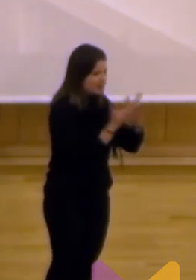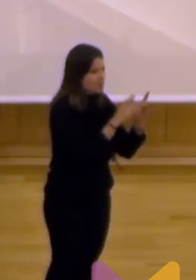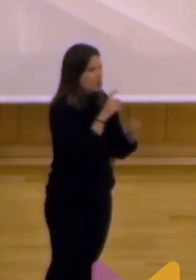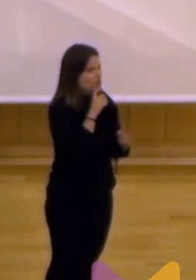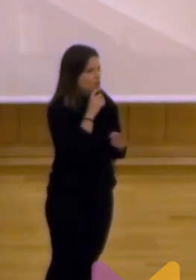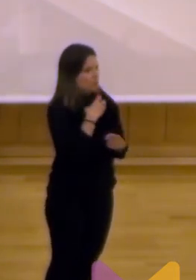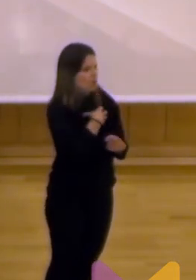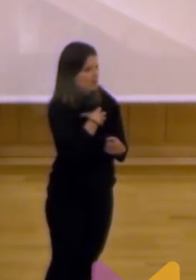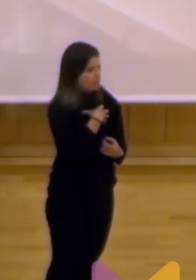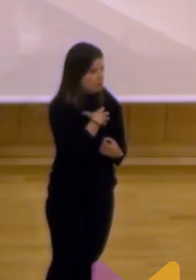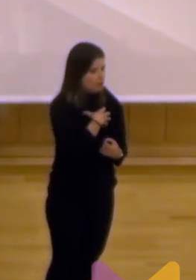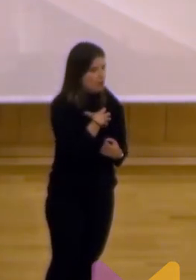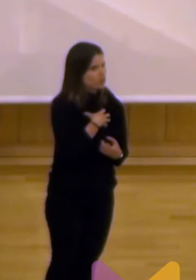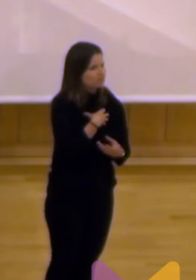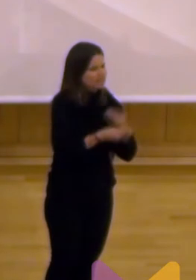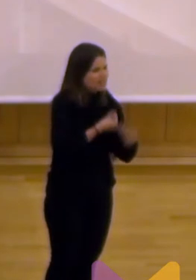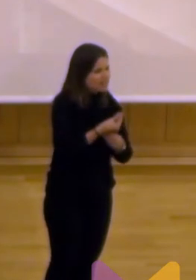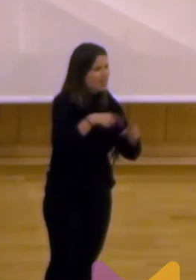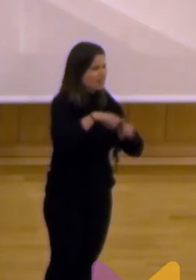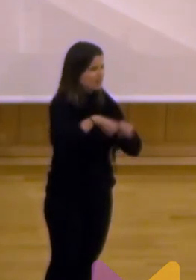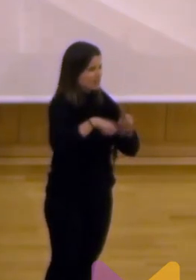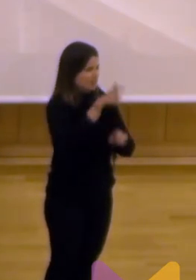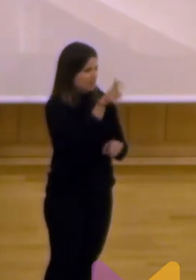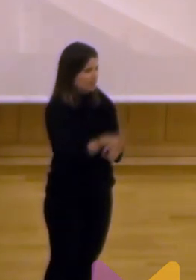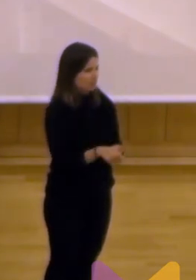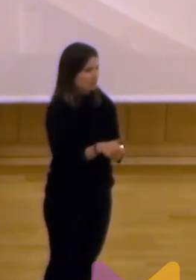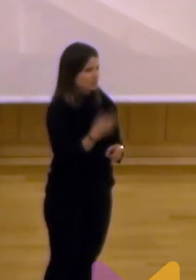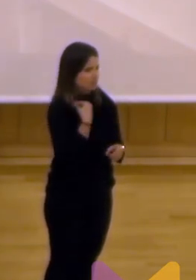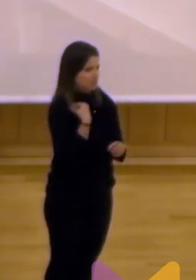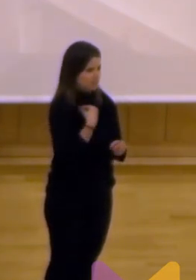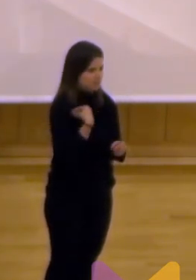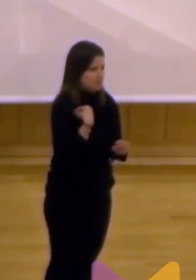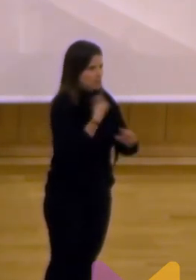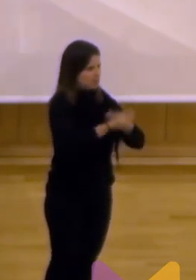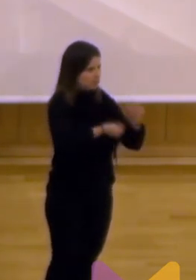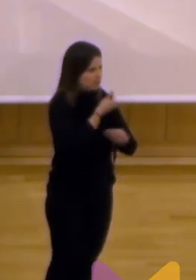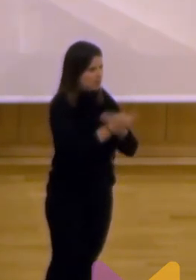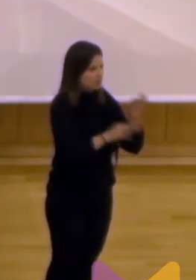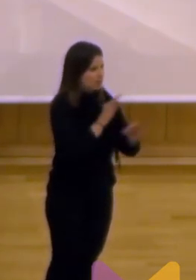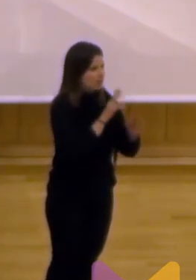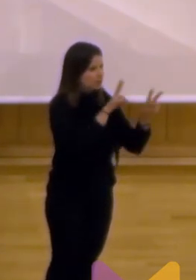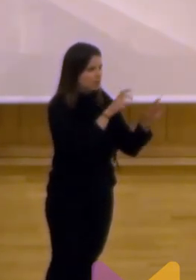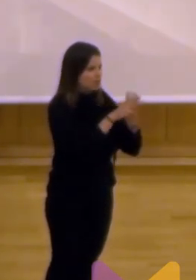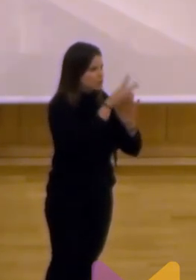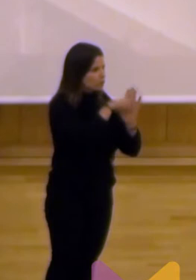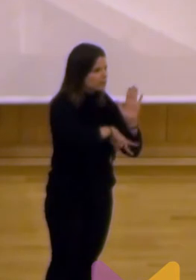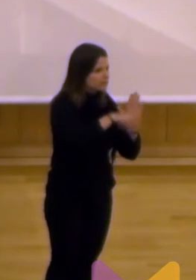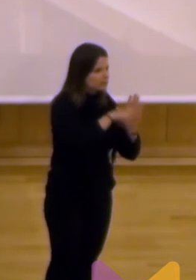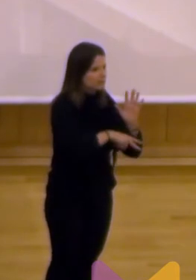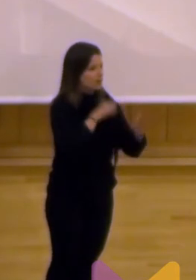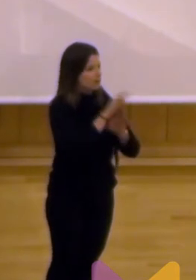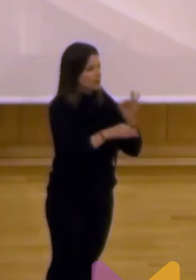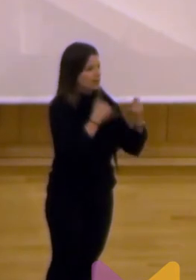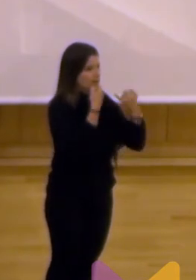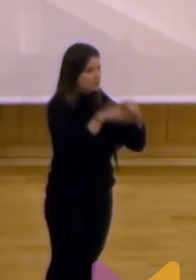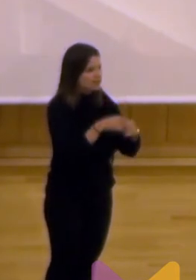reaccionaba el funcionario y lo mismo del otro lado, cuando se estaba organizando el tema por ejemplo de la normativa de la organización de